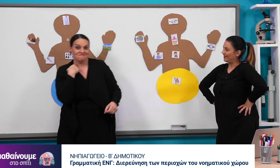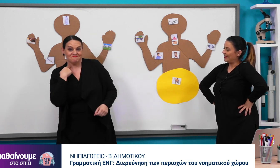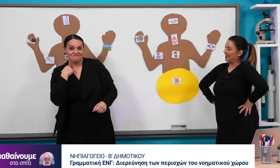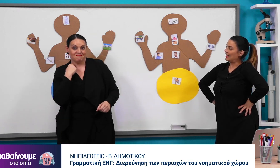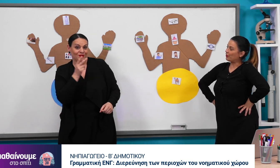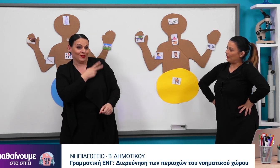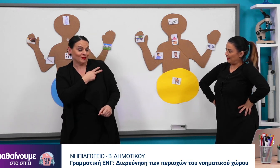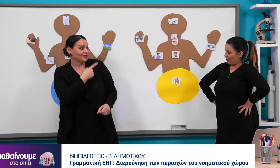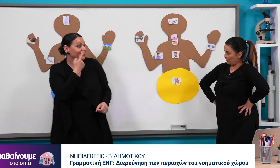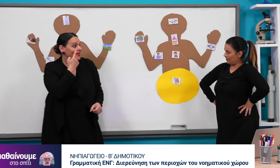Για να δούμε, λοιπόν.